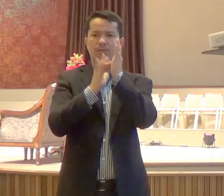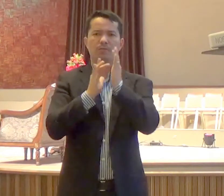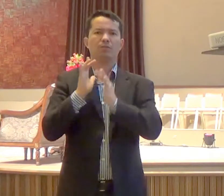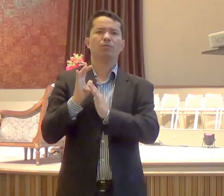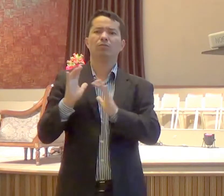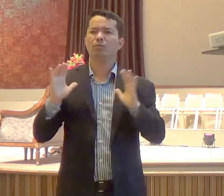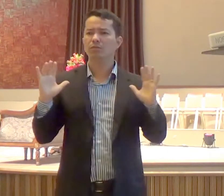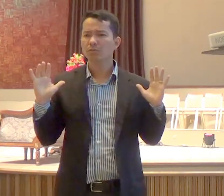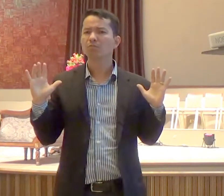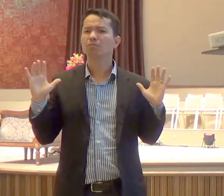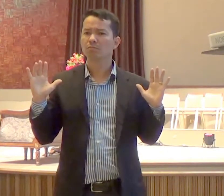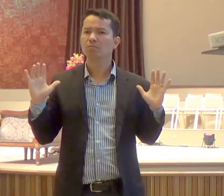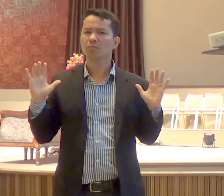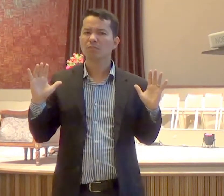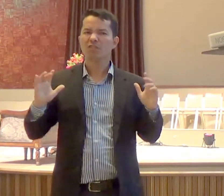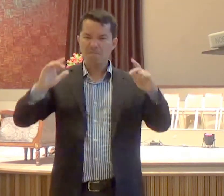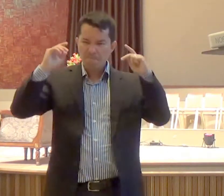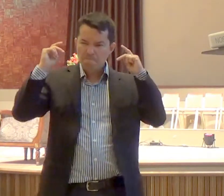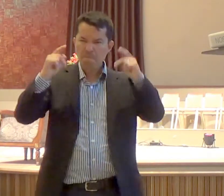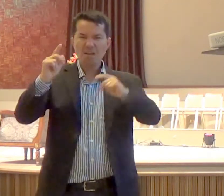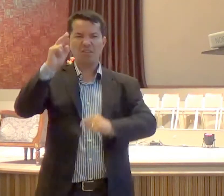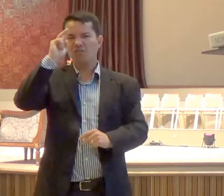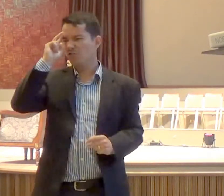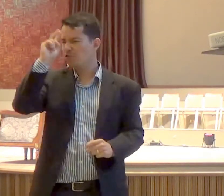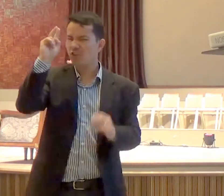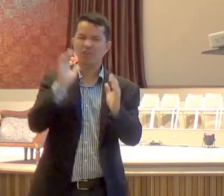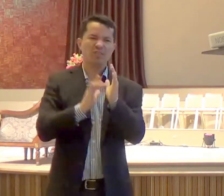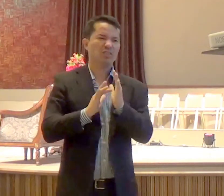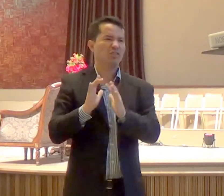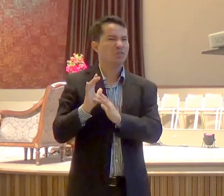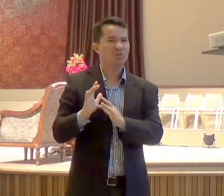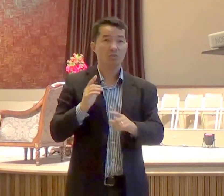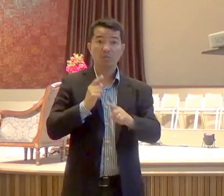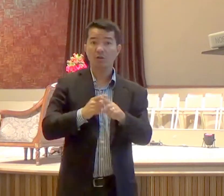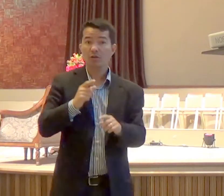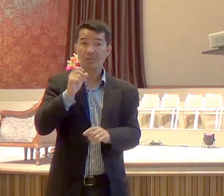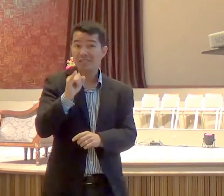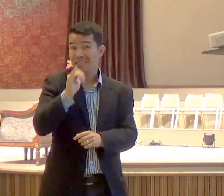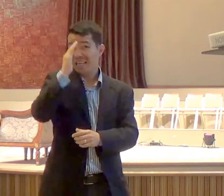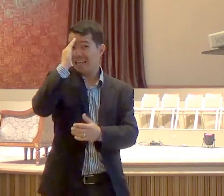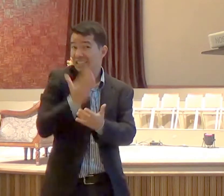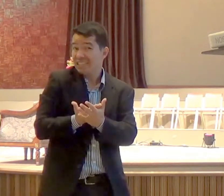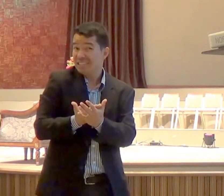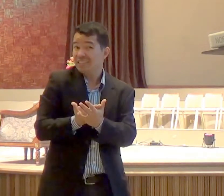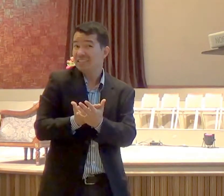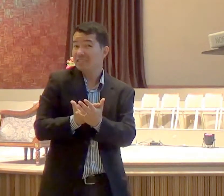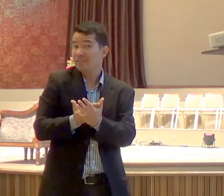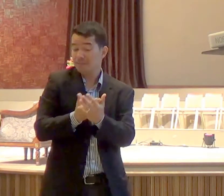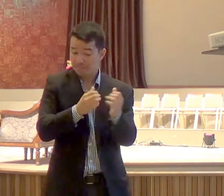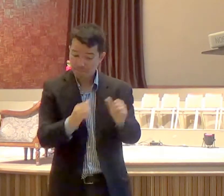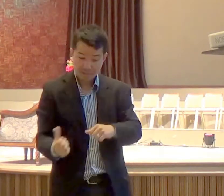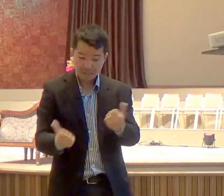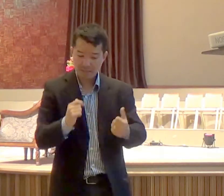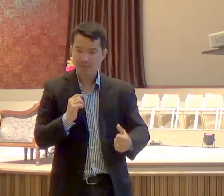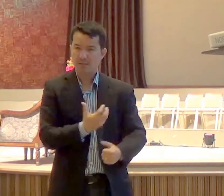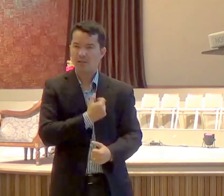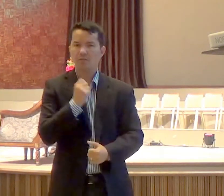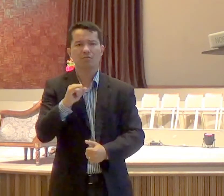resultado do versículo 16, aquele que crer e for batizado será salvo, quem não crer será condenado, a pregação